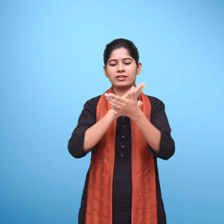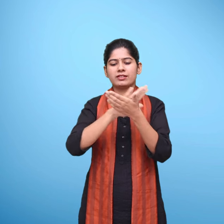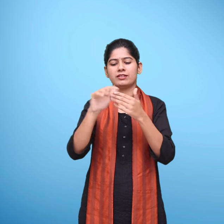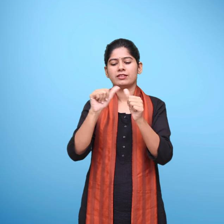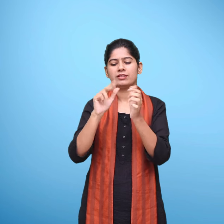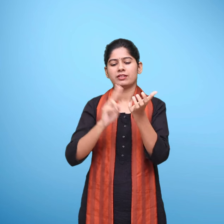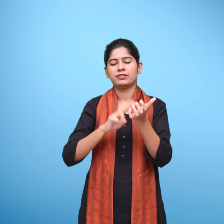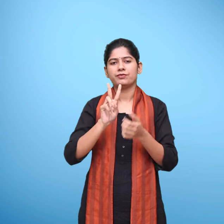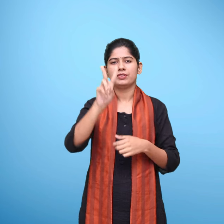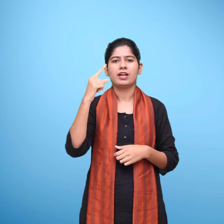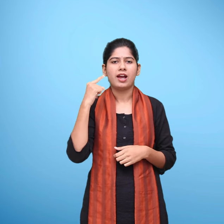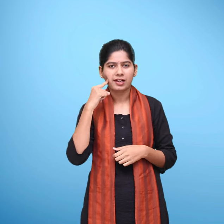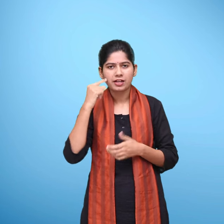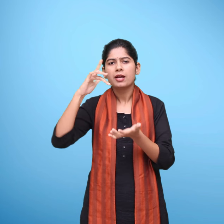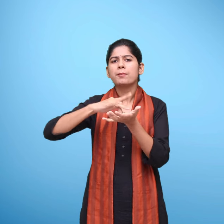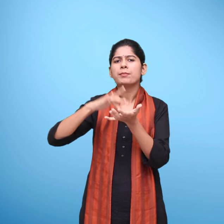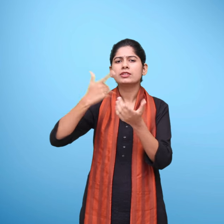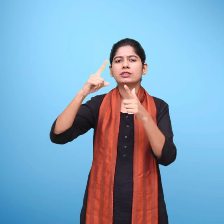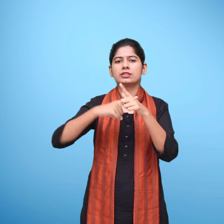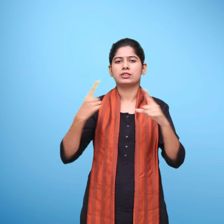होली आनंद वर्धन शर्मा